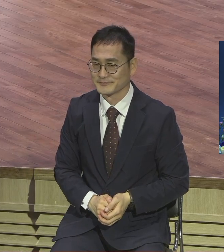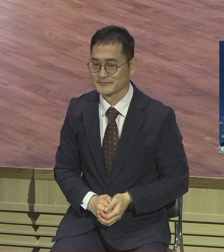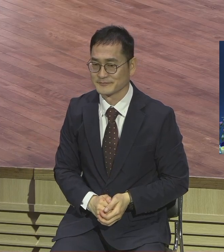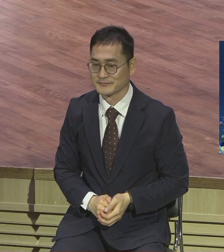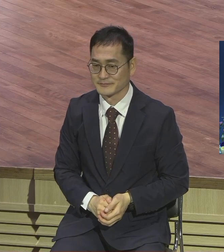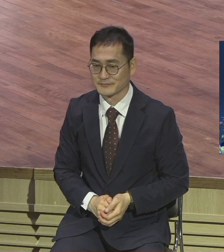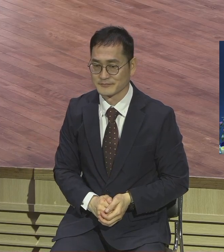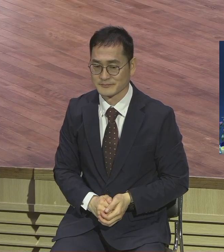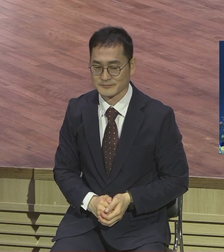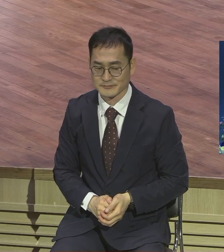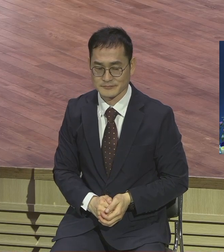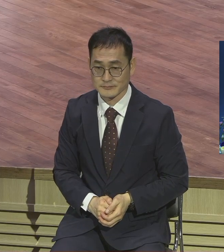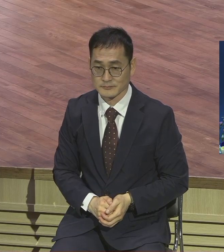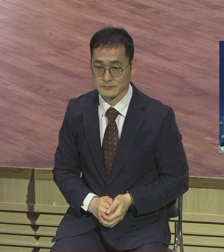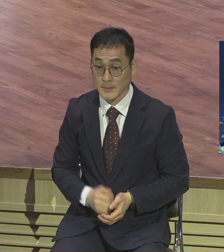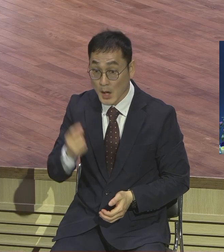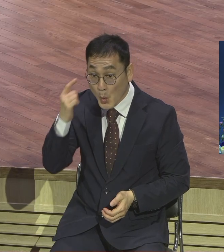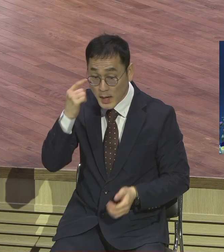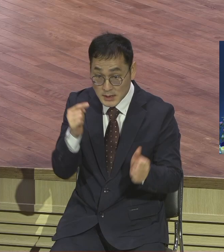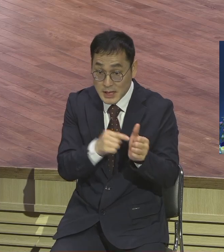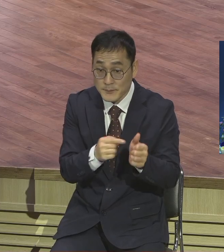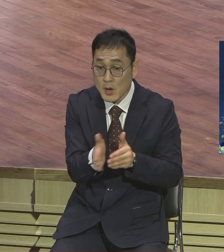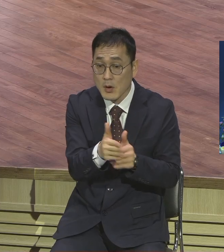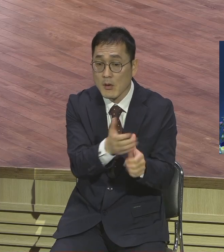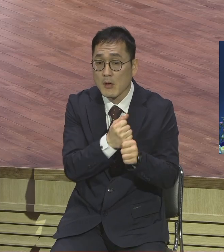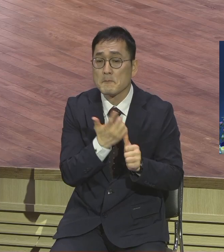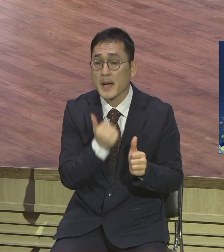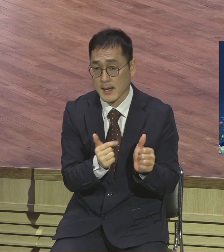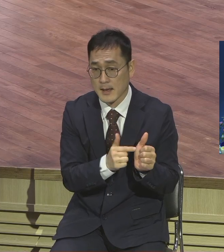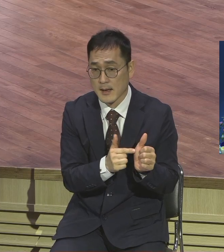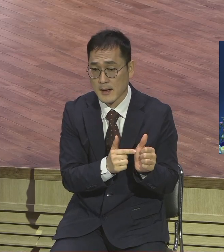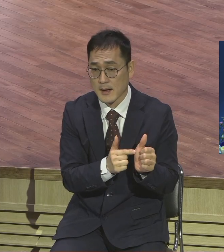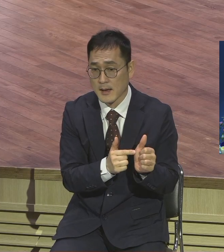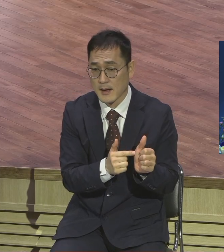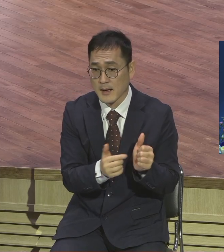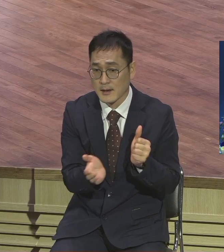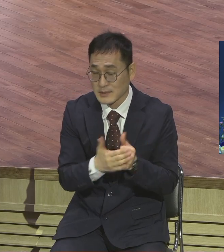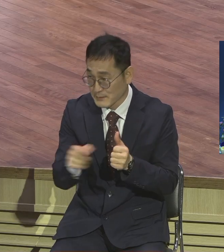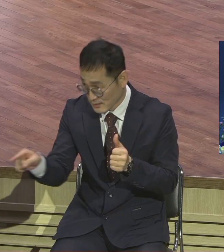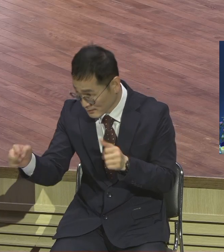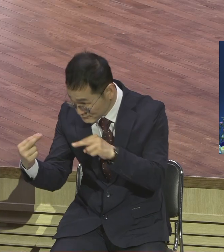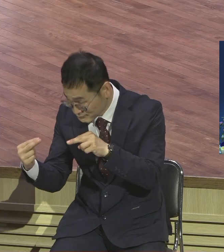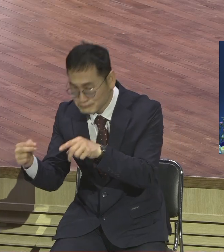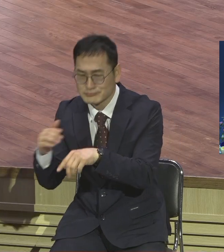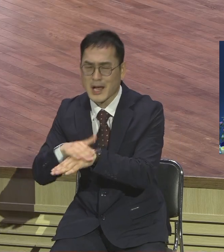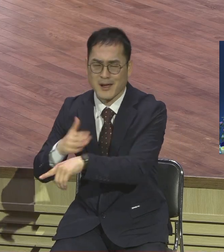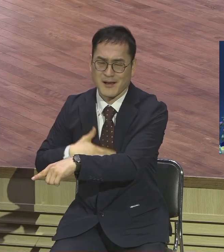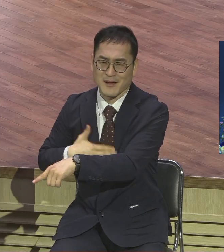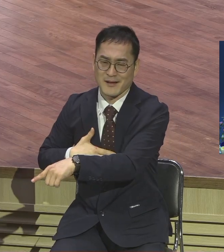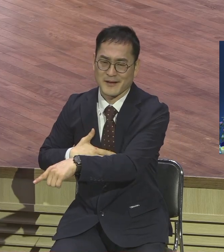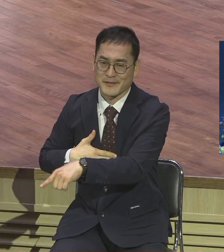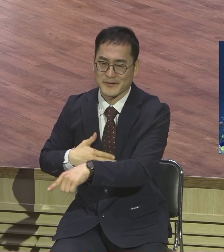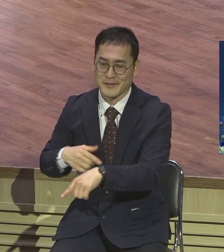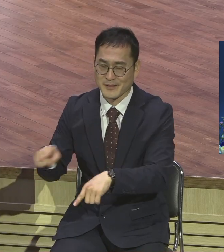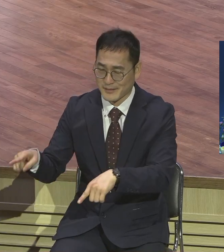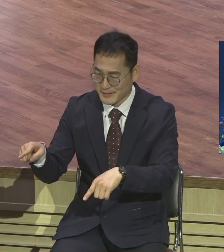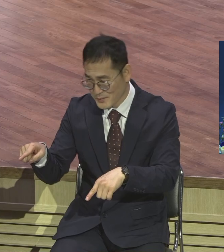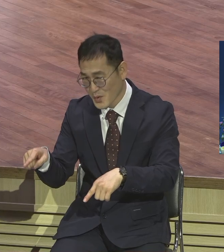자신도 과거의 어부였기 때문에 자기의 전문성을 그렇게 살려가면서 소통이 되니까 전도를 한